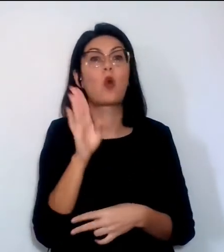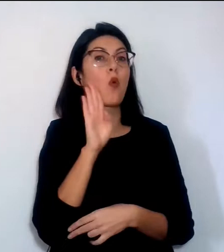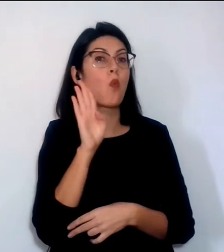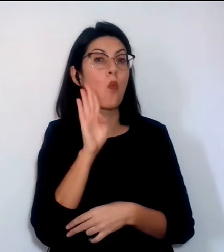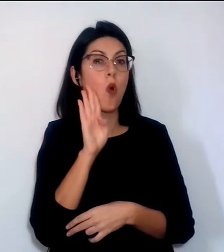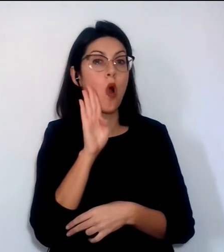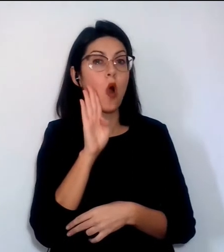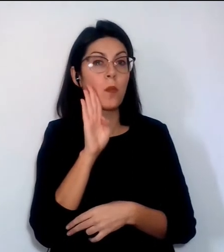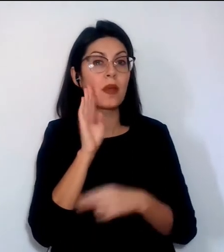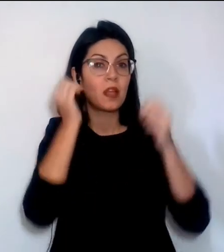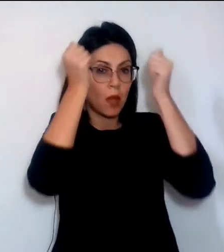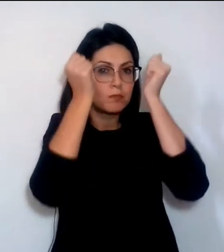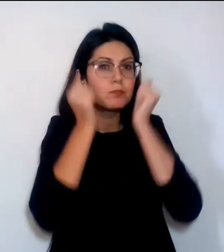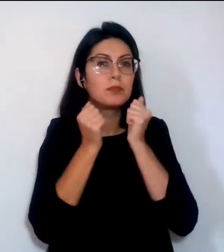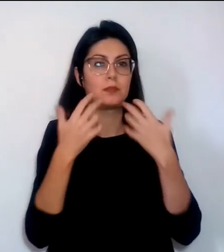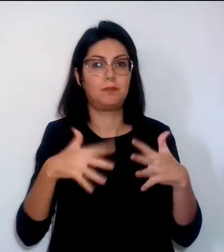volto coperto.